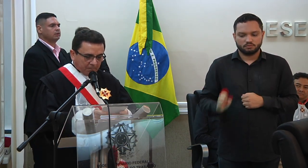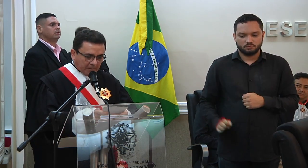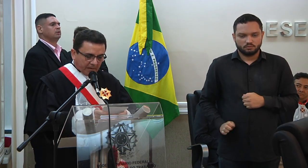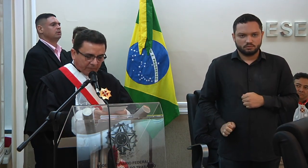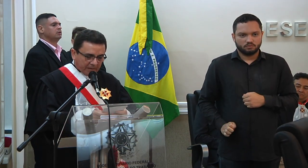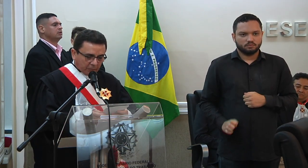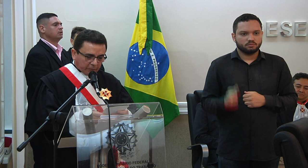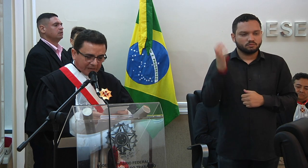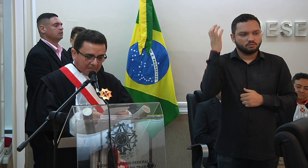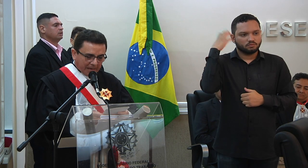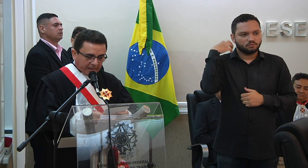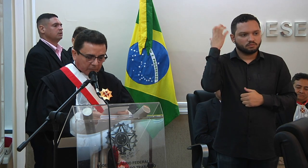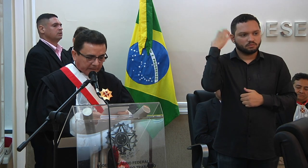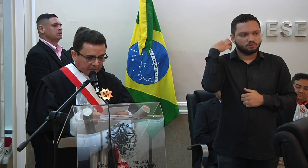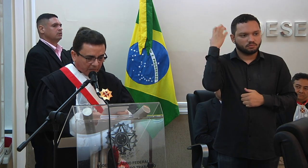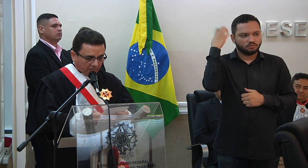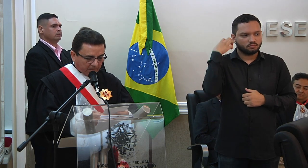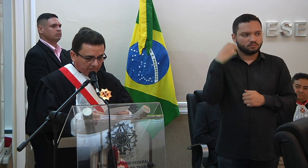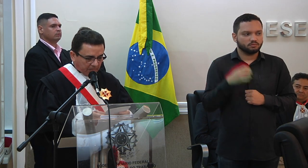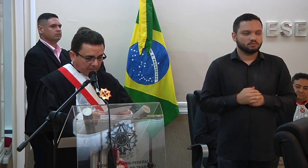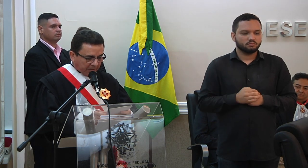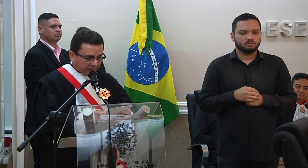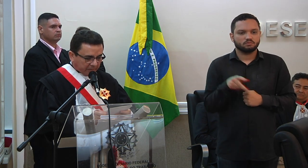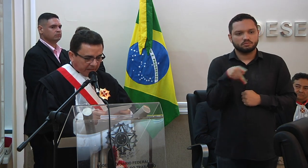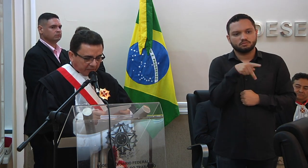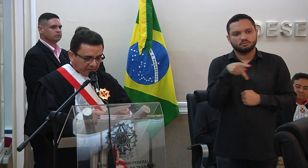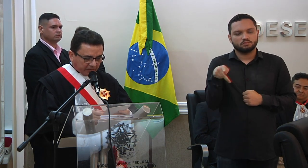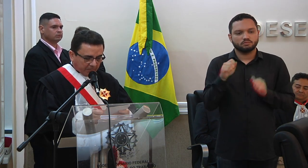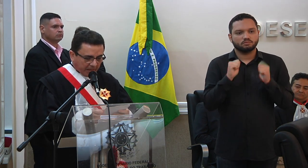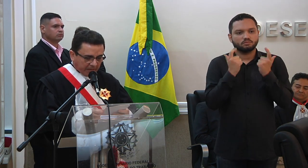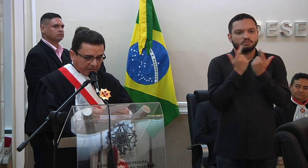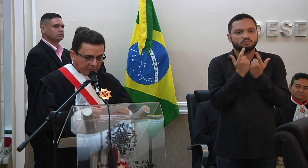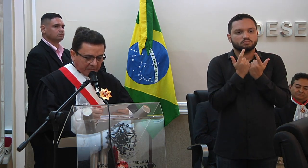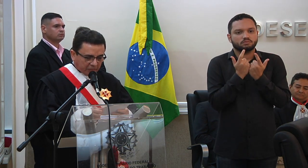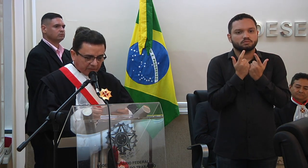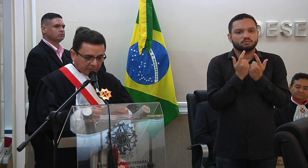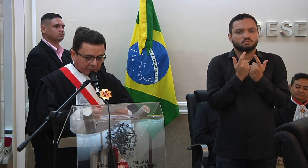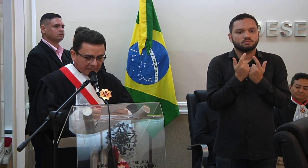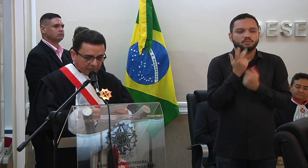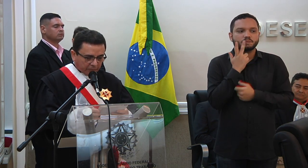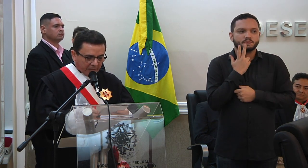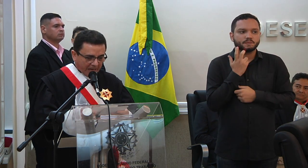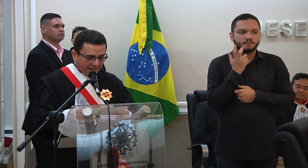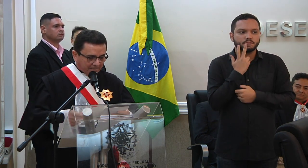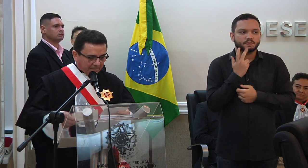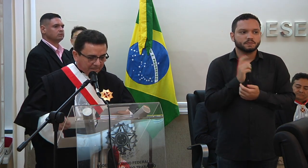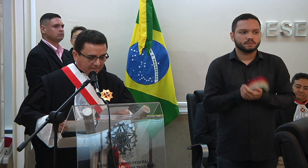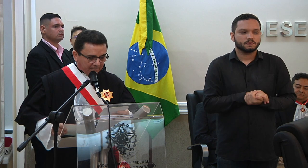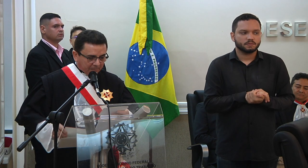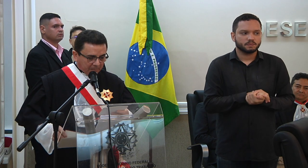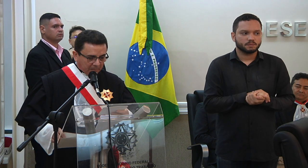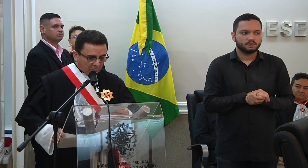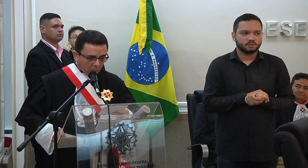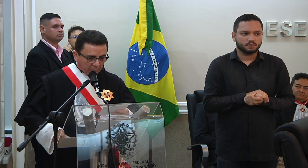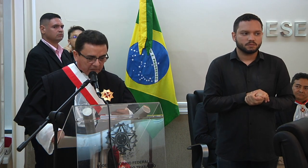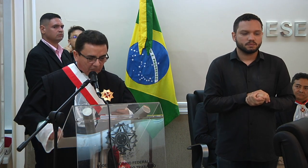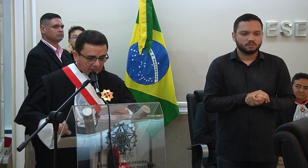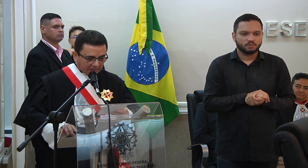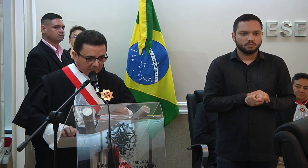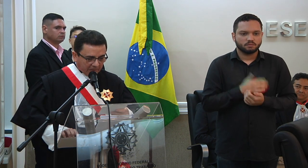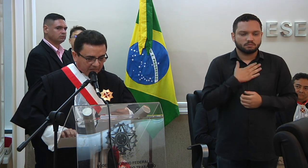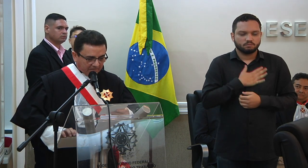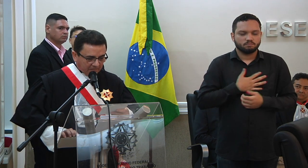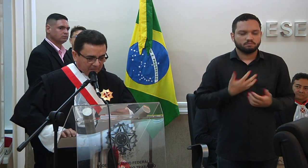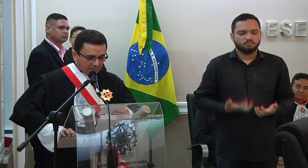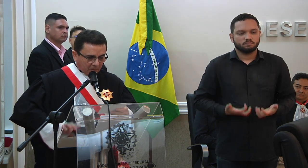estadual, Evandro Sabarreto Leitão, presidente da Assembleia Legislativa do Estado do Ceará, que com